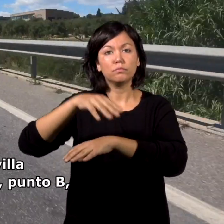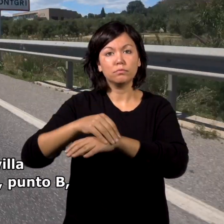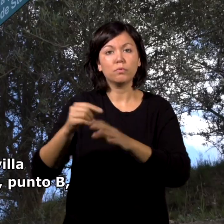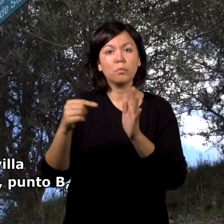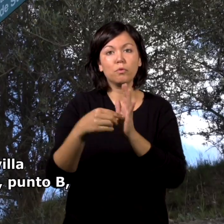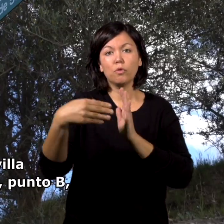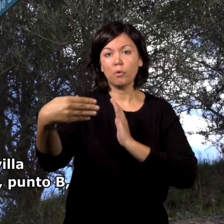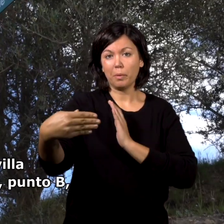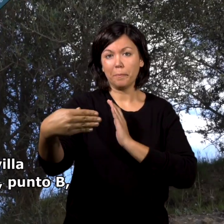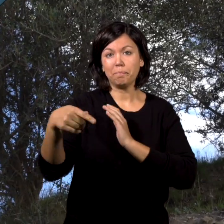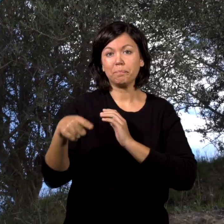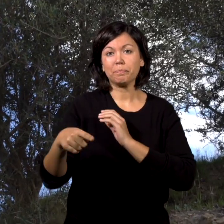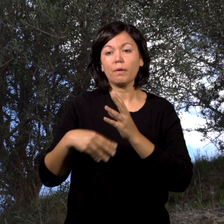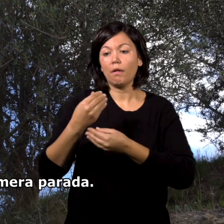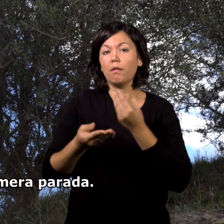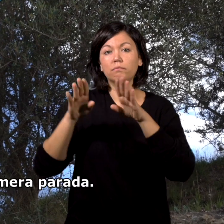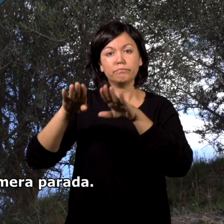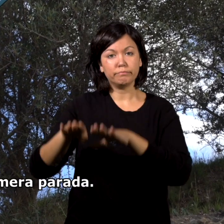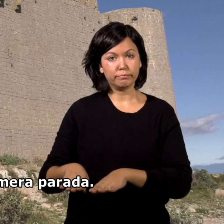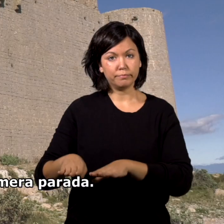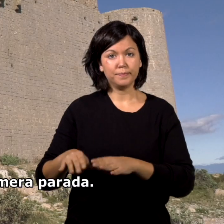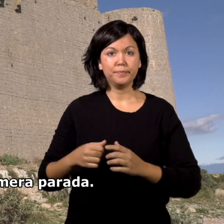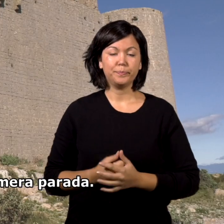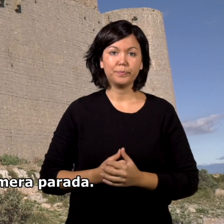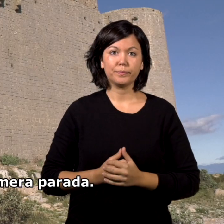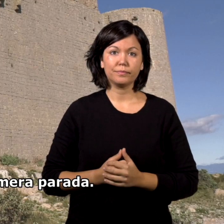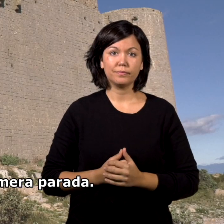Mungri, punto B, donde efectuaremos la primera parada.